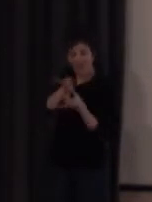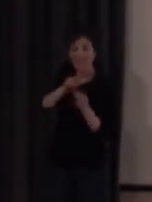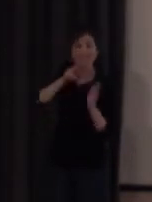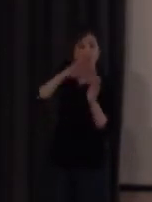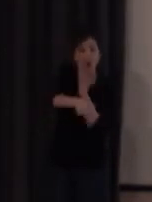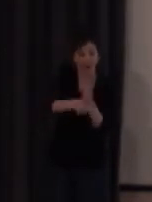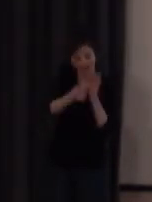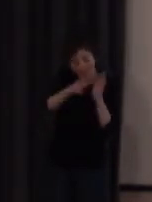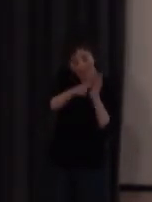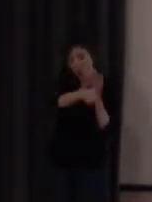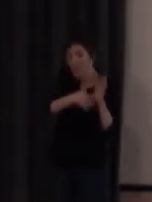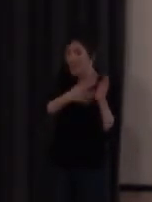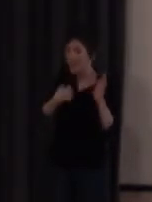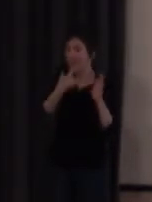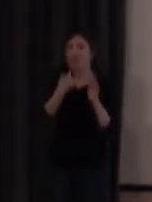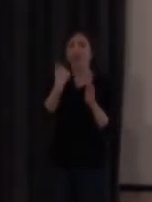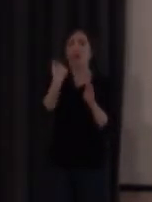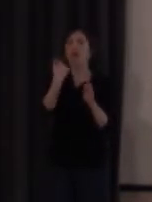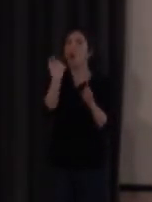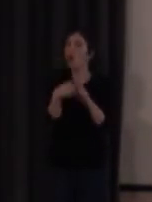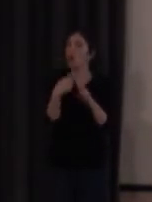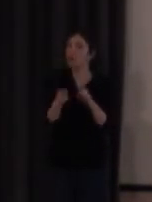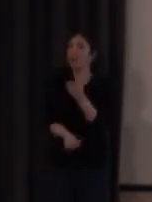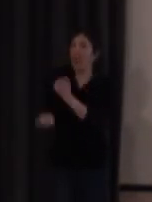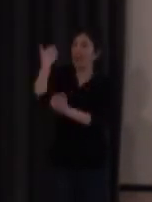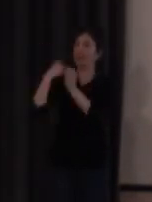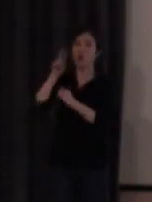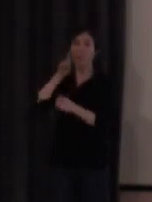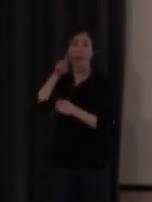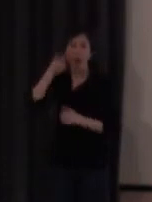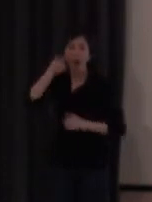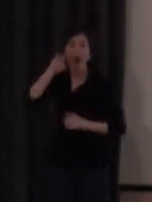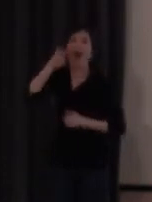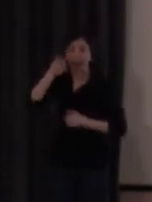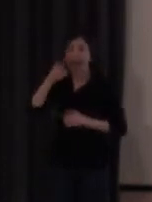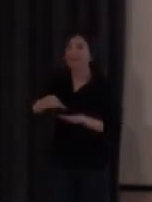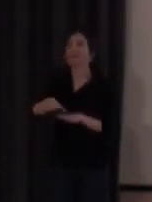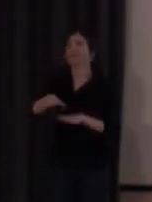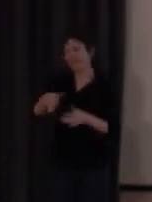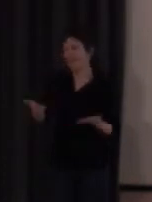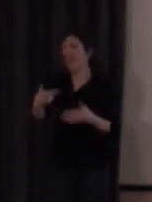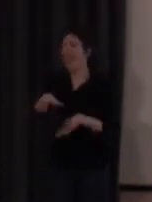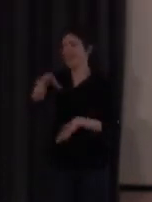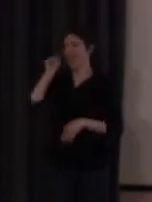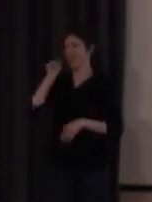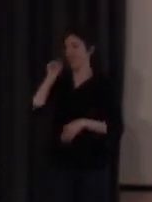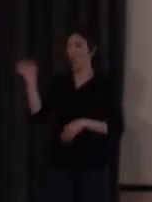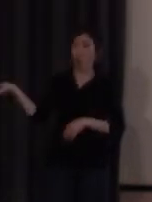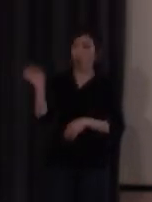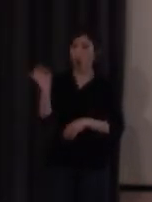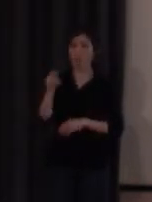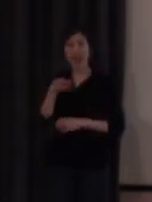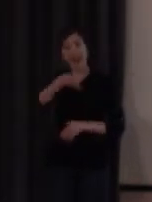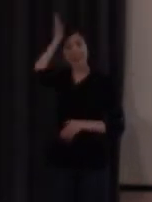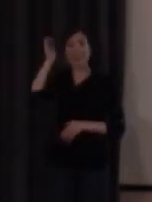la reproducción de aquello que hemos podido ver antes. Se sabe también aquello, etimológicamente, a través del latín,